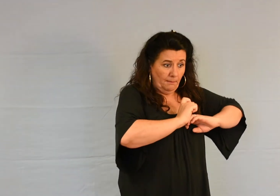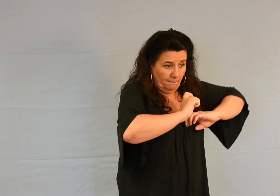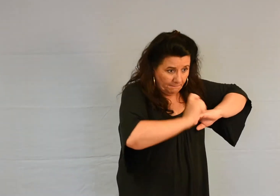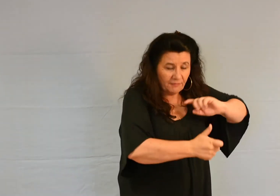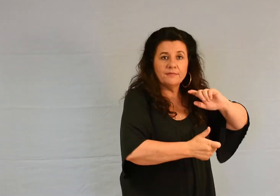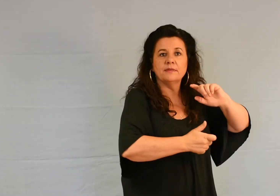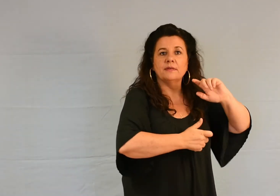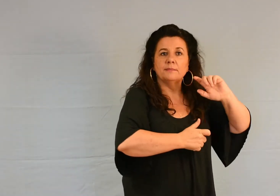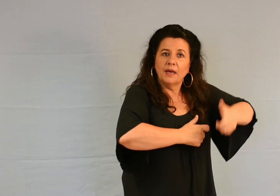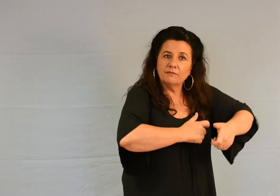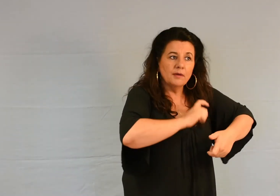empêchait de rester en fonction.